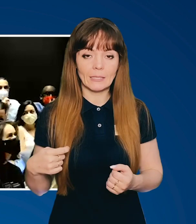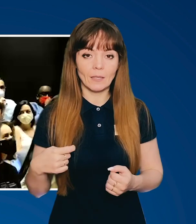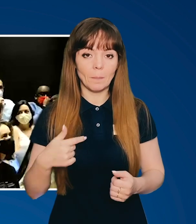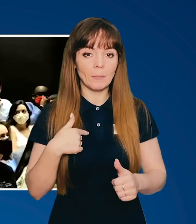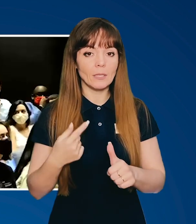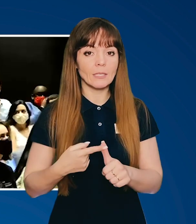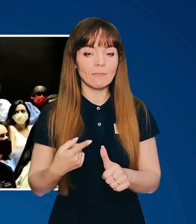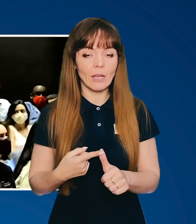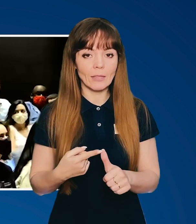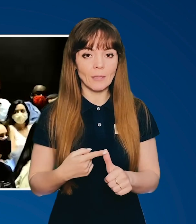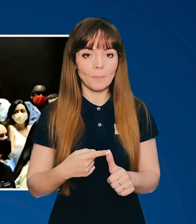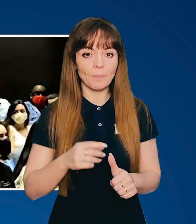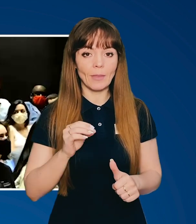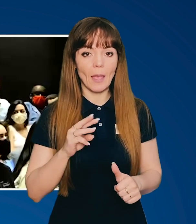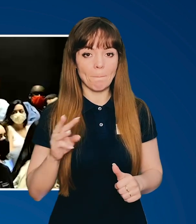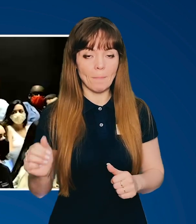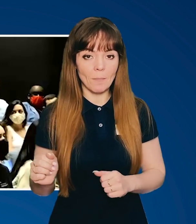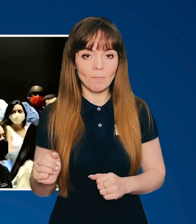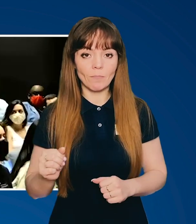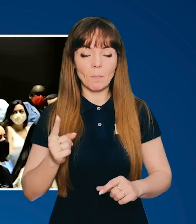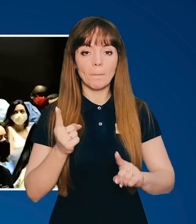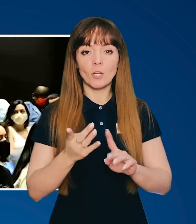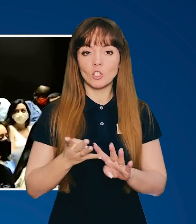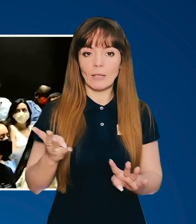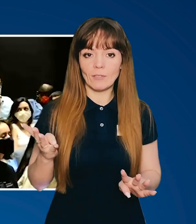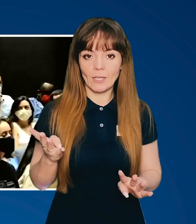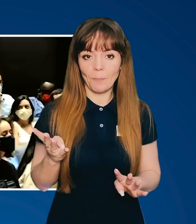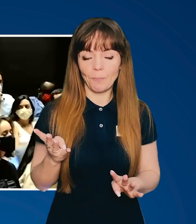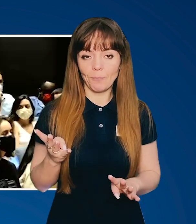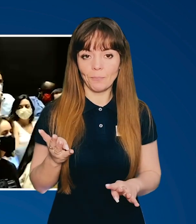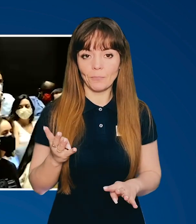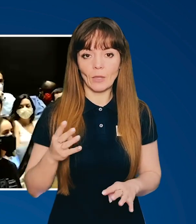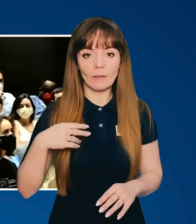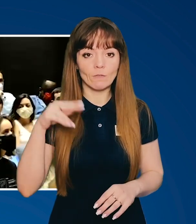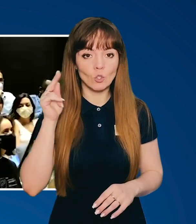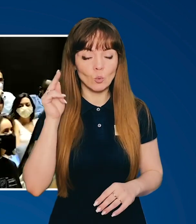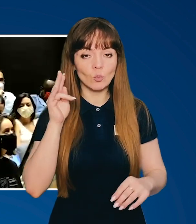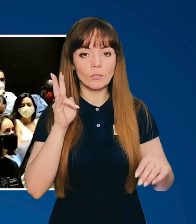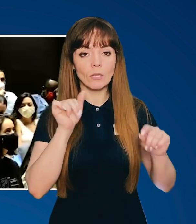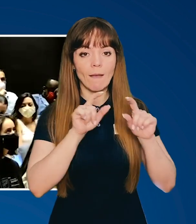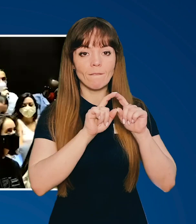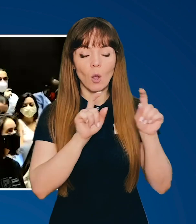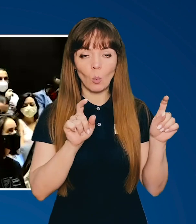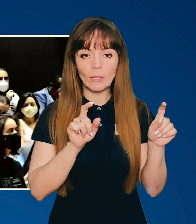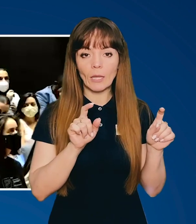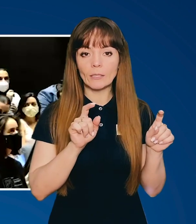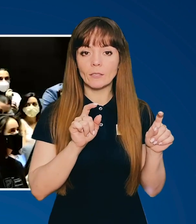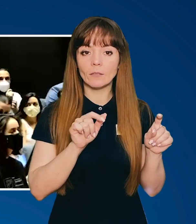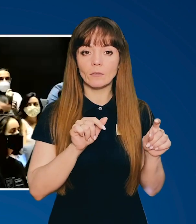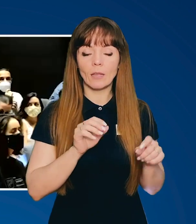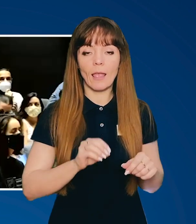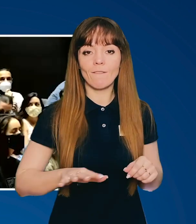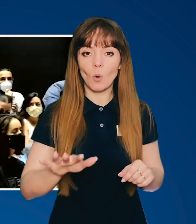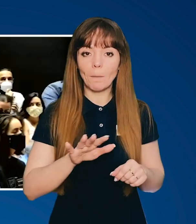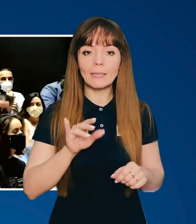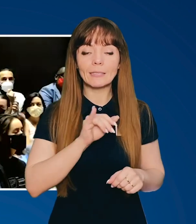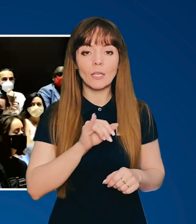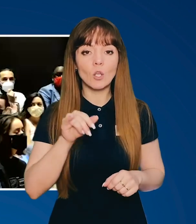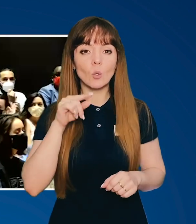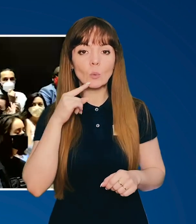пане Президенте. Мене звати Ема Партасен. Вчуюсь на факультеті європейських та